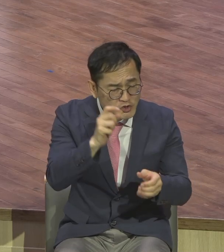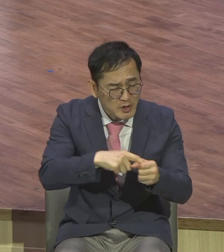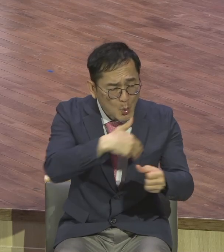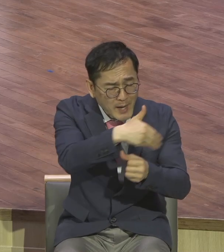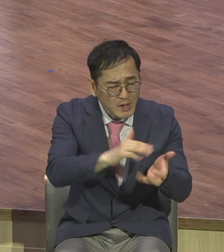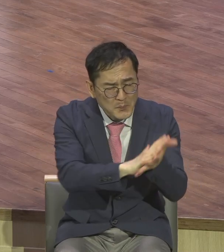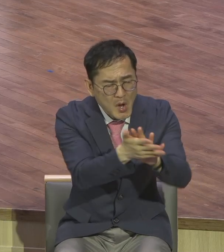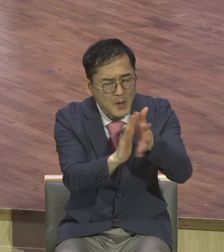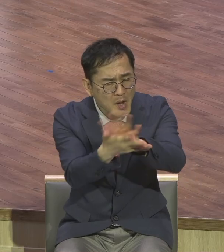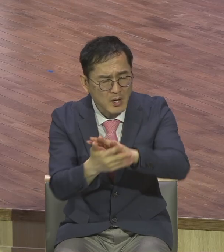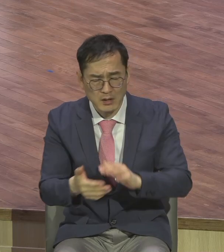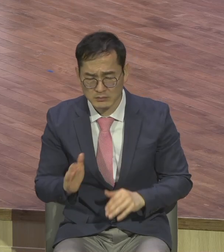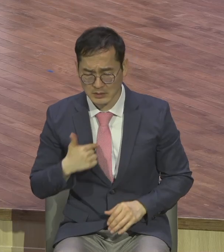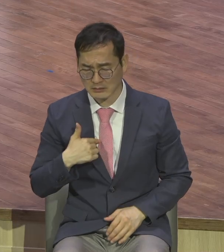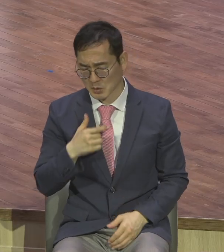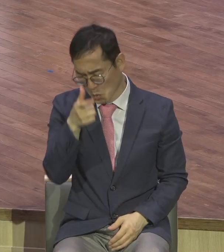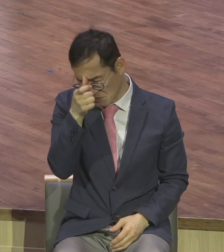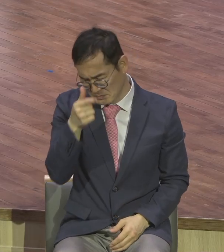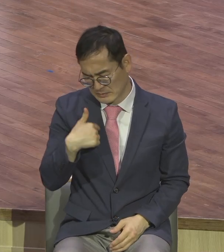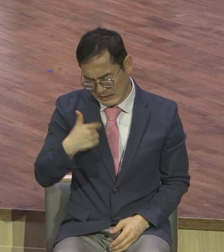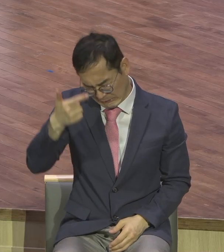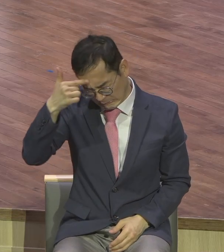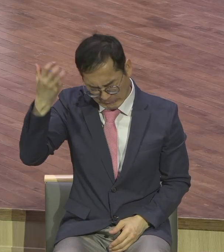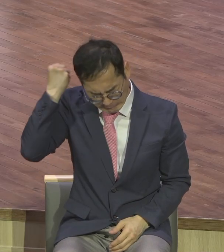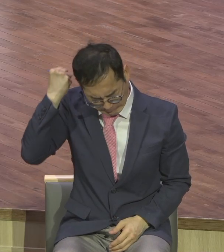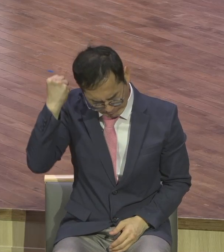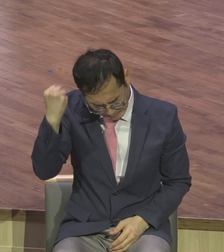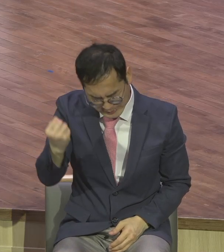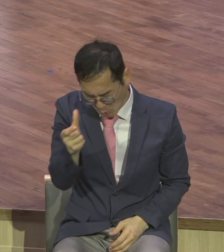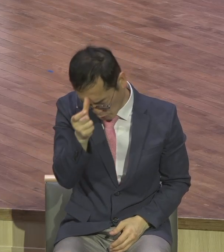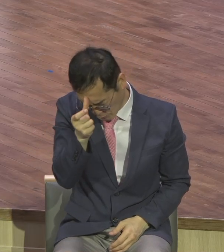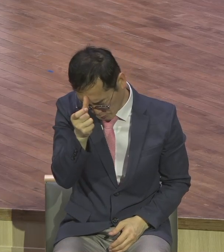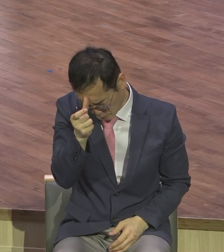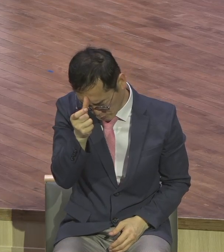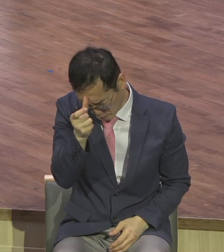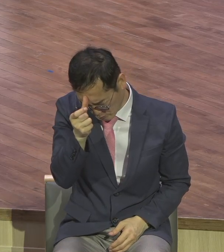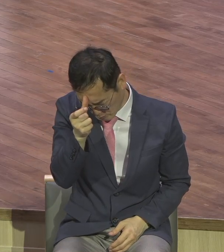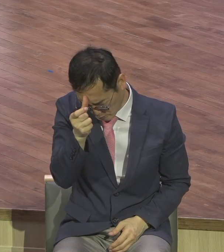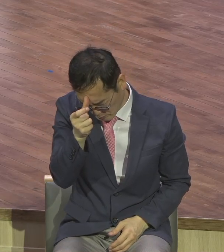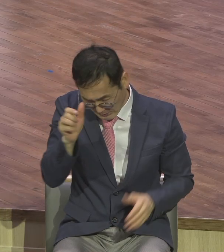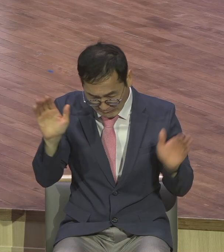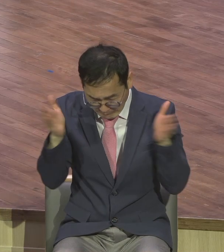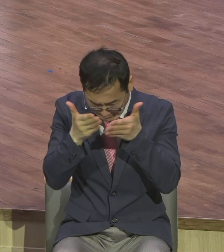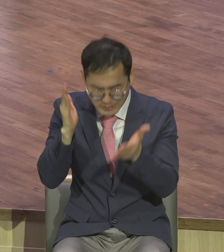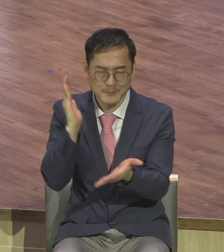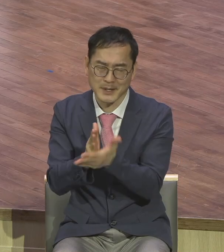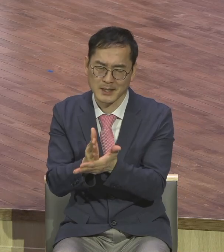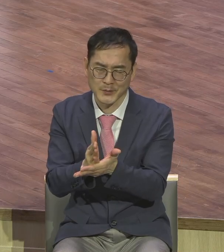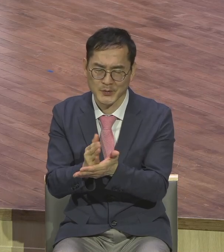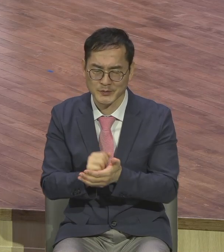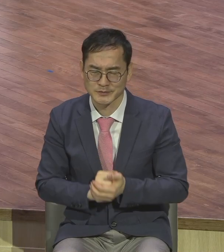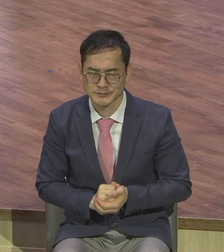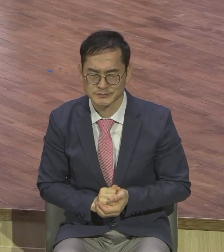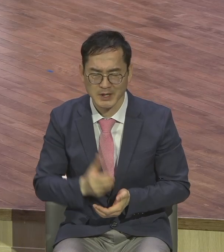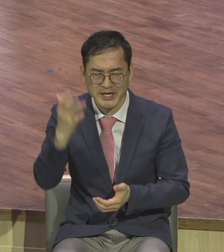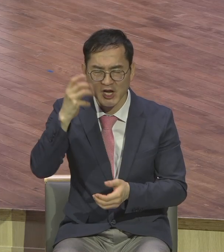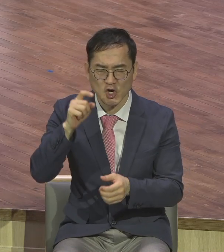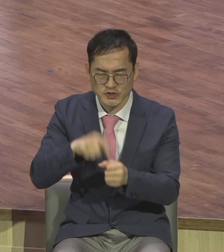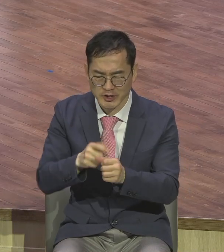내 고집 내 고정관념 내 착시현상에 매여있지 않게 하여 주시옵시고 영적 대장부가 되어 이제는 내